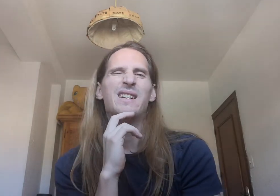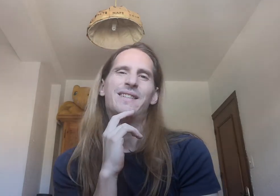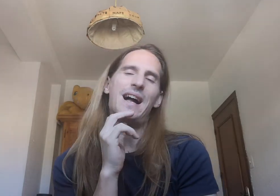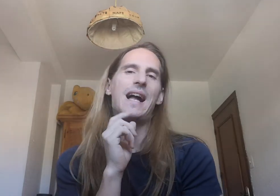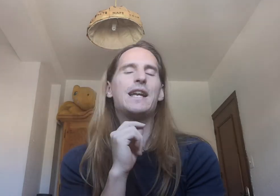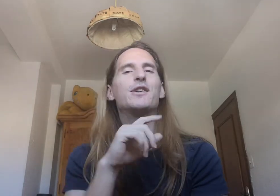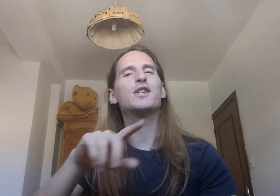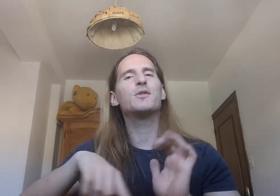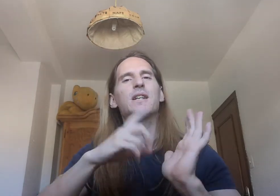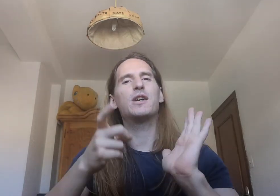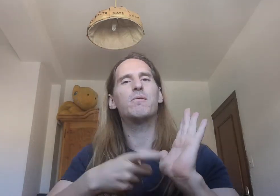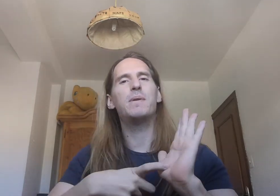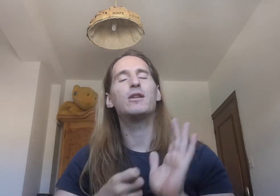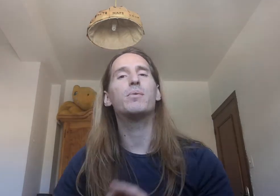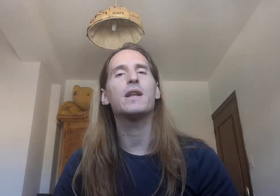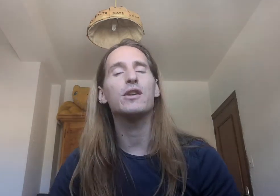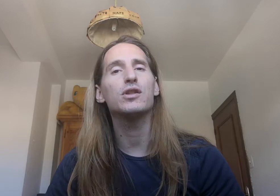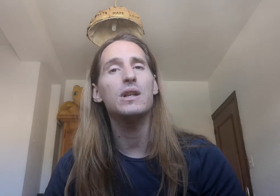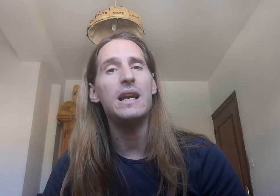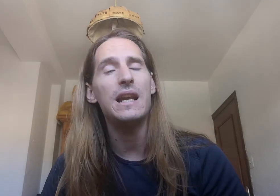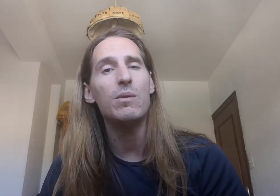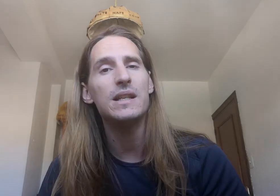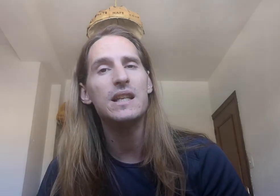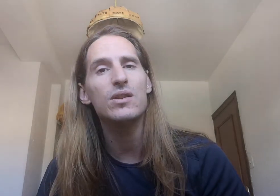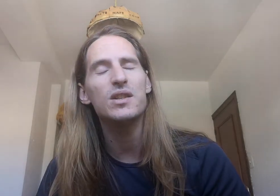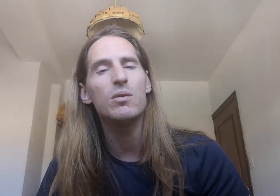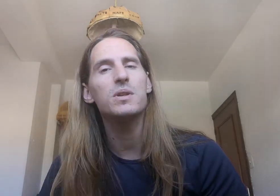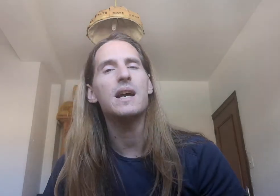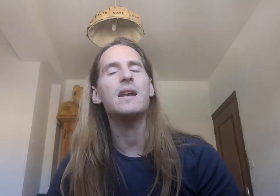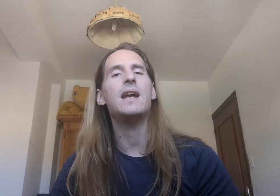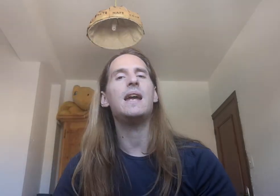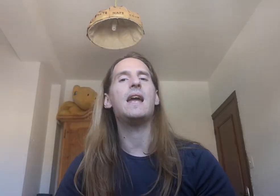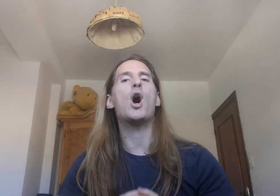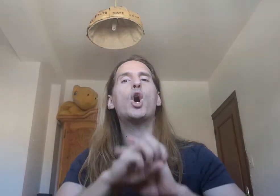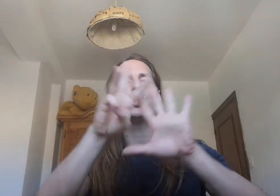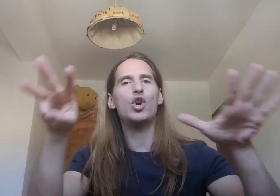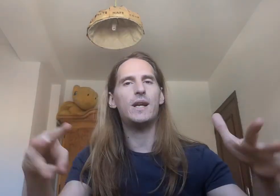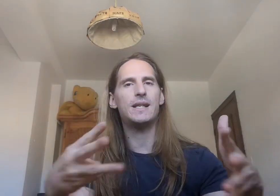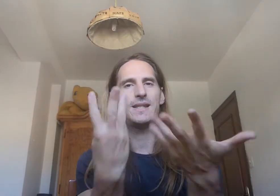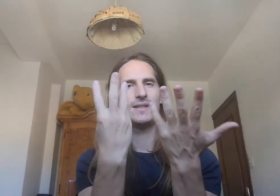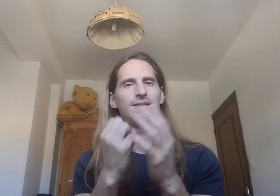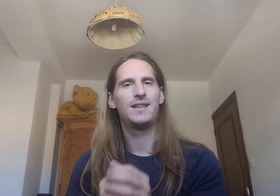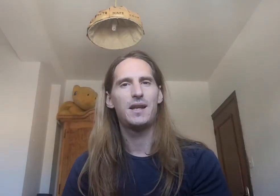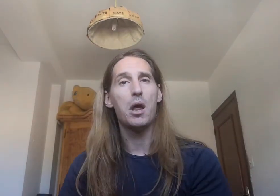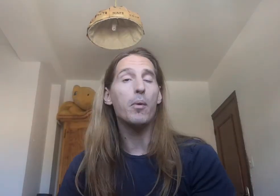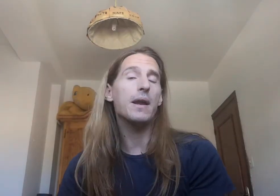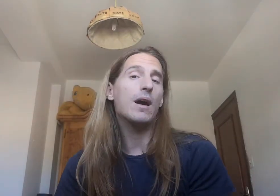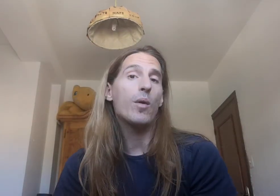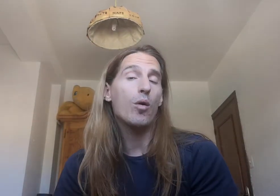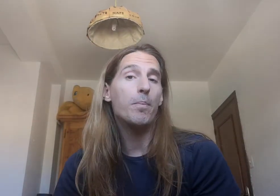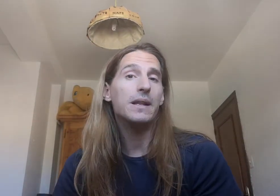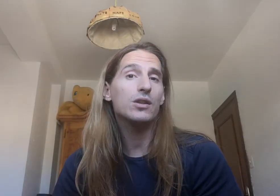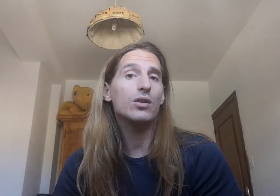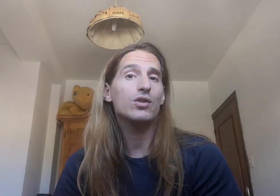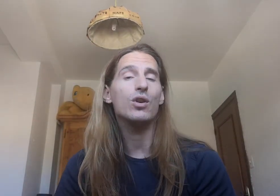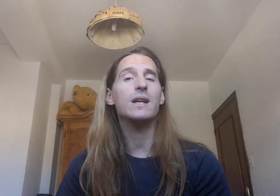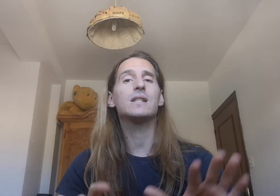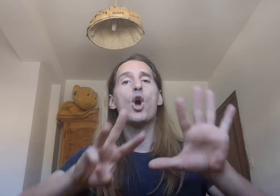Aquí no se usa T completo Porque lenguas de signos Se suelen usar 8 horas Porque la jornada completa Son 8 horas